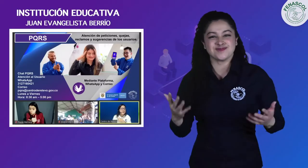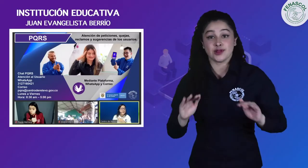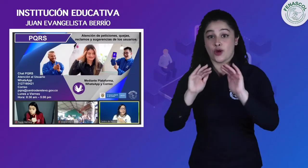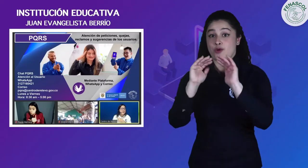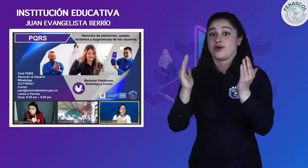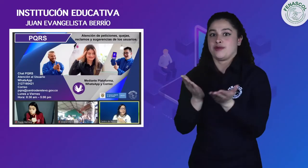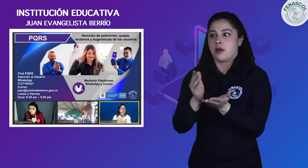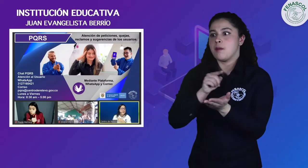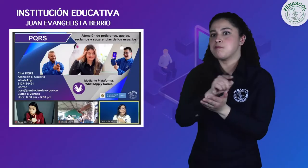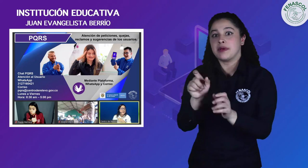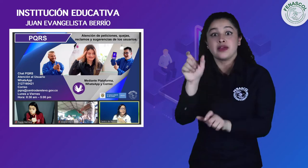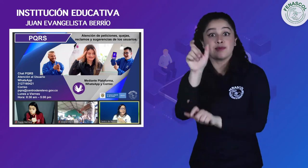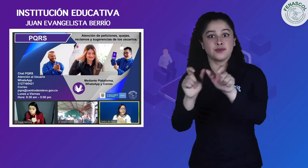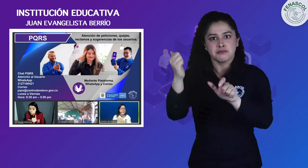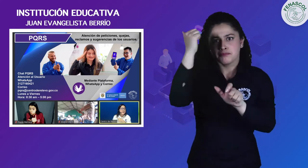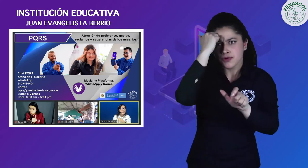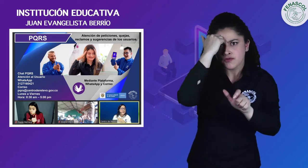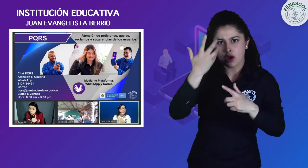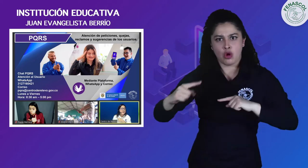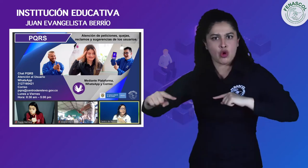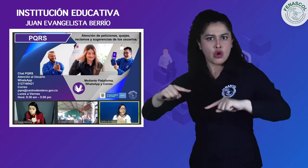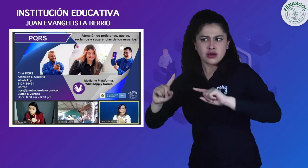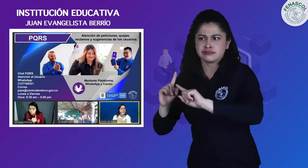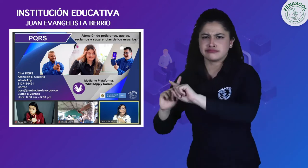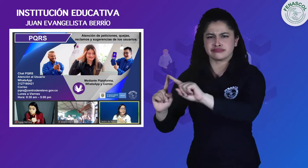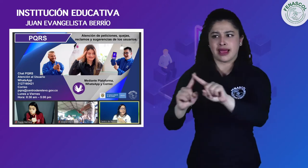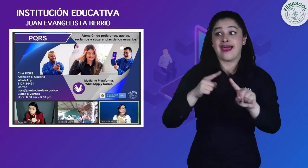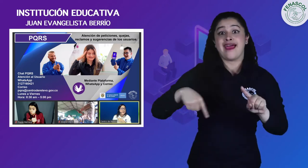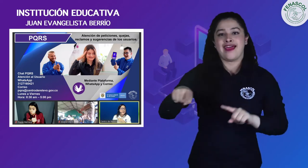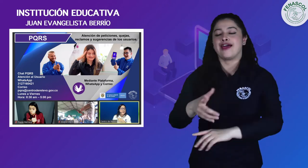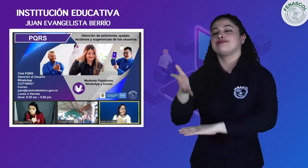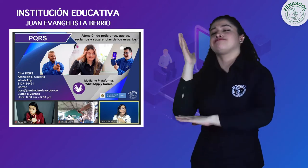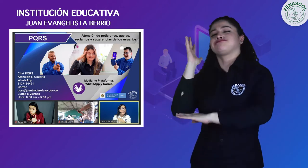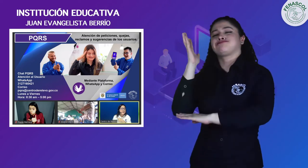en colegios presentando el Centro de Relevo a todos los miembros de la comunidad educativa.